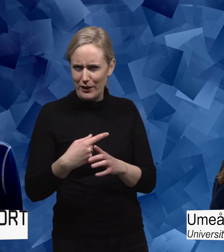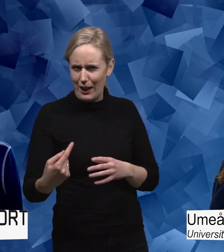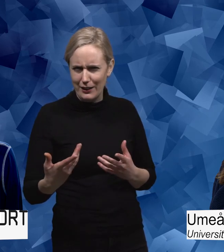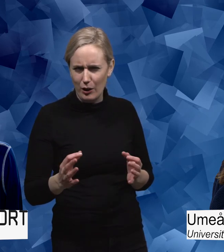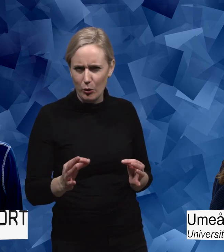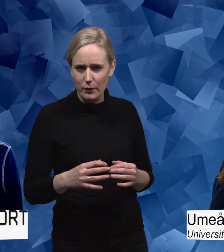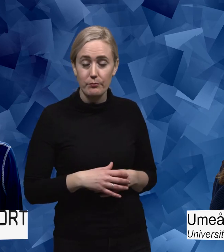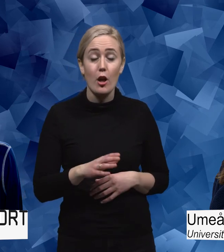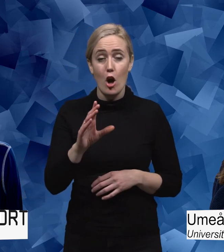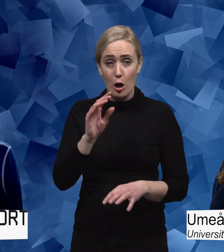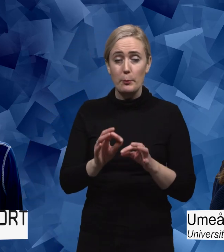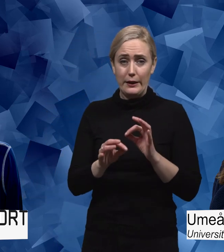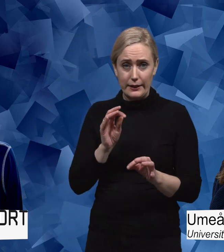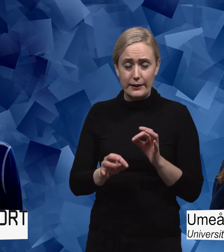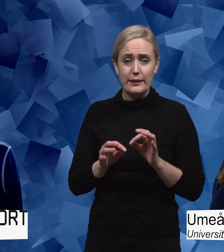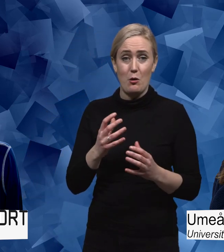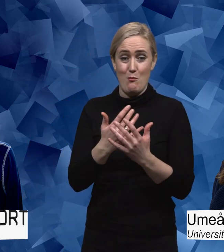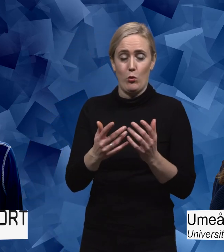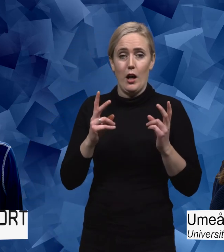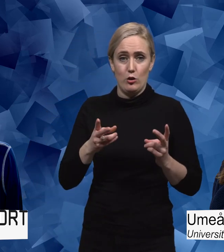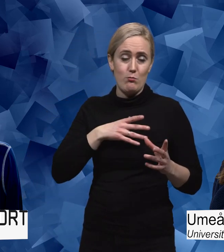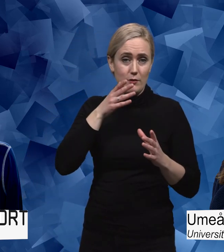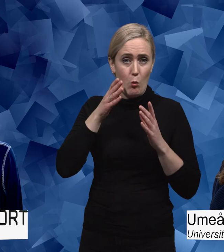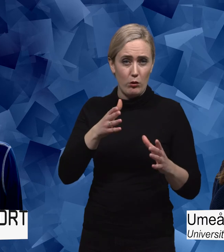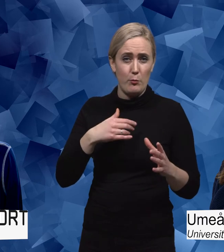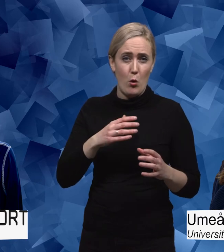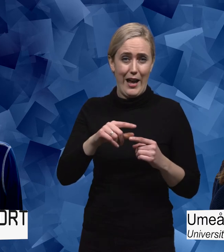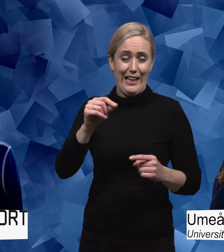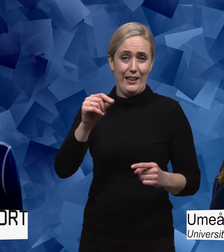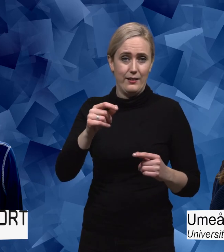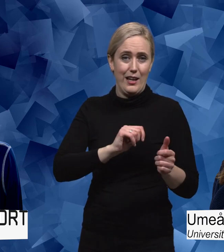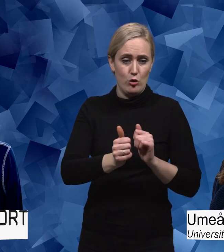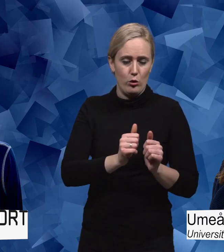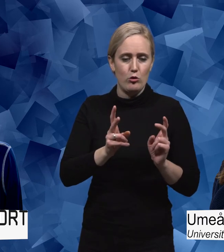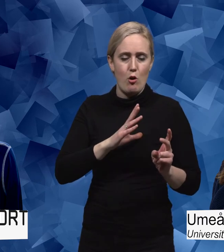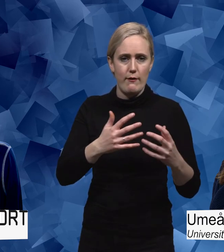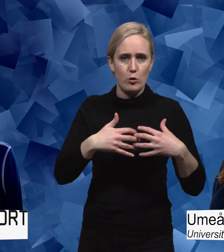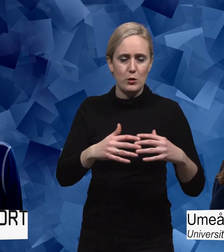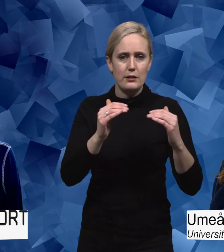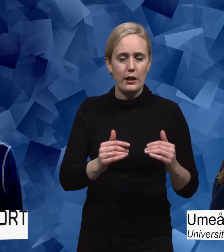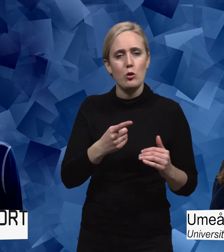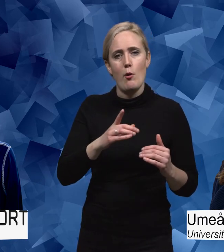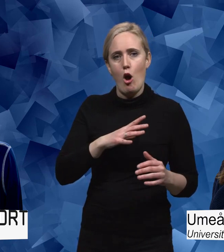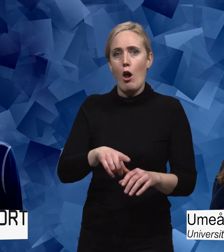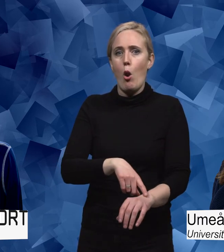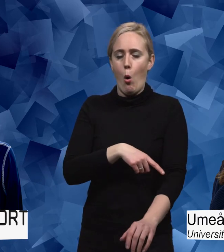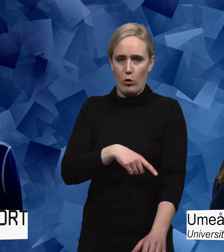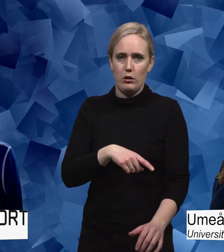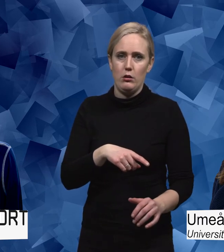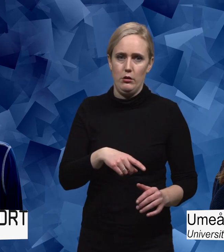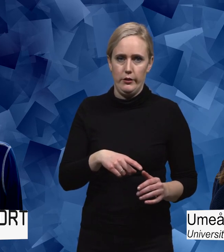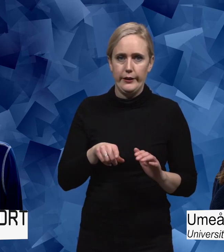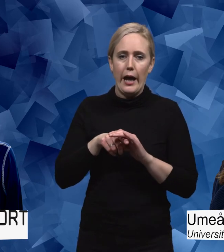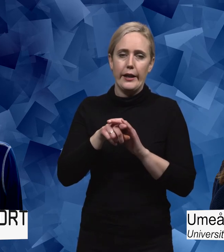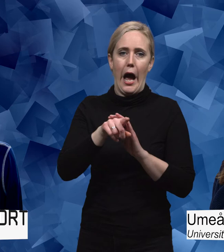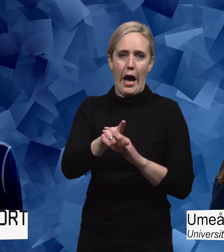precis. Och dessutom så också att man kanske, många som ägnar sig till elitidrott med funktionsnedsättning har ju en ganska lång karriär och har en ganska